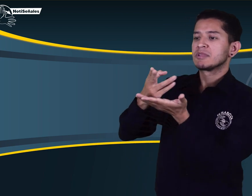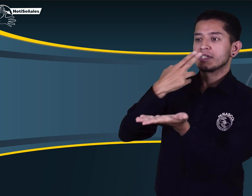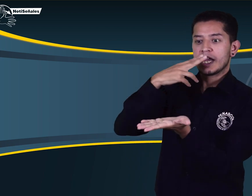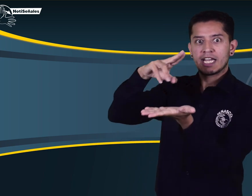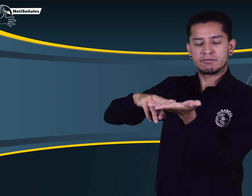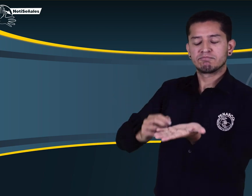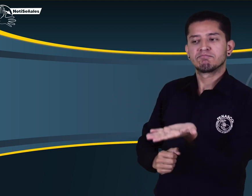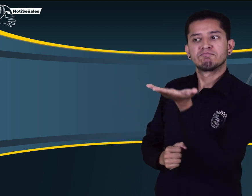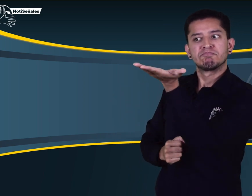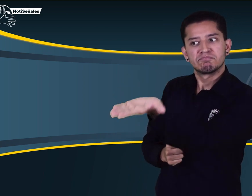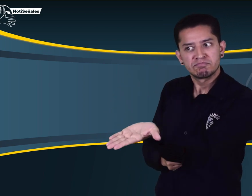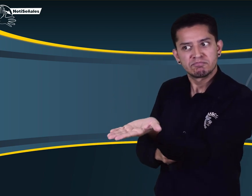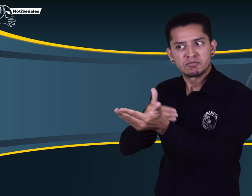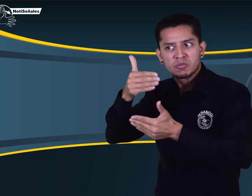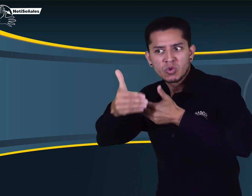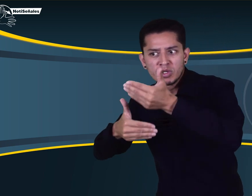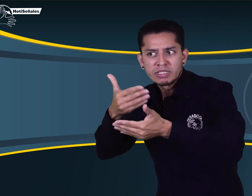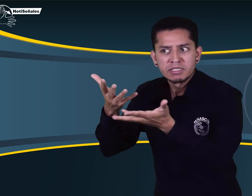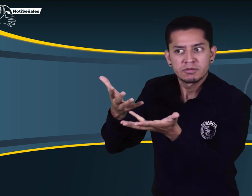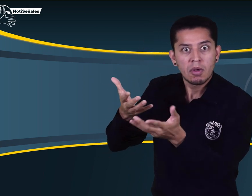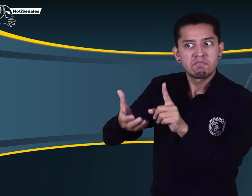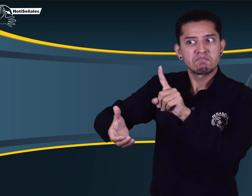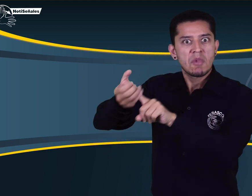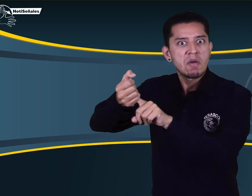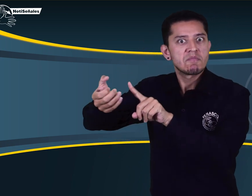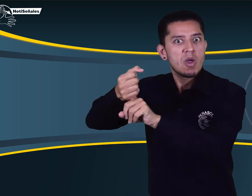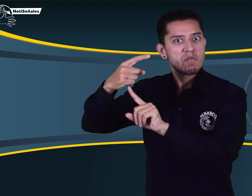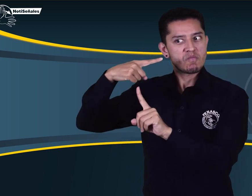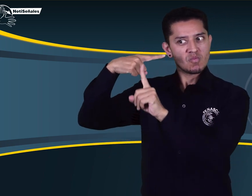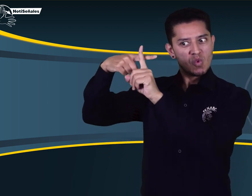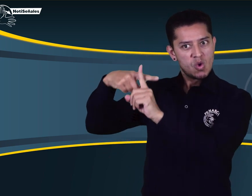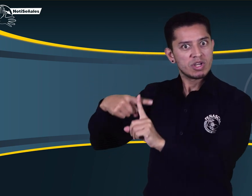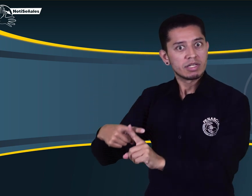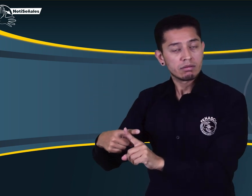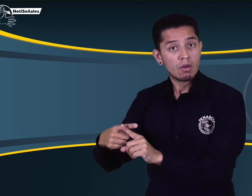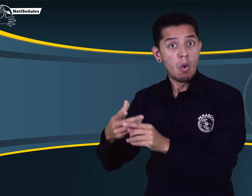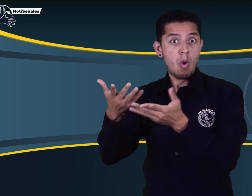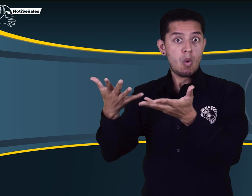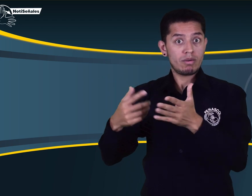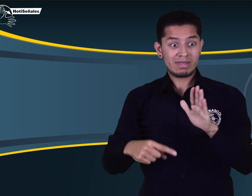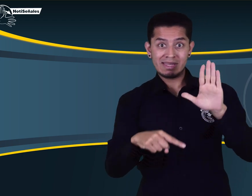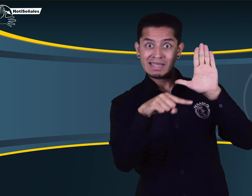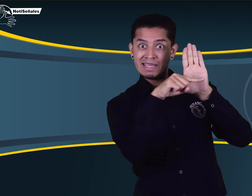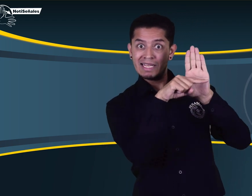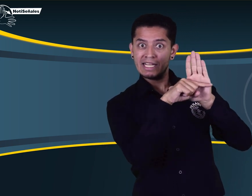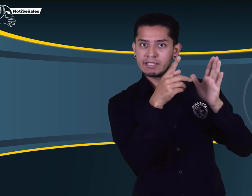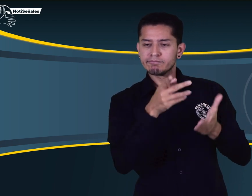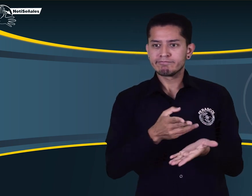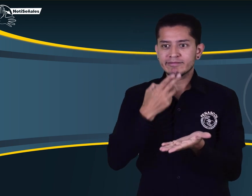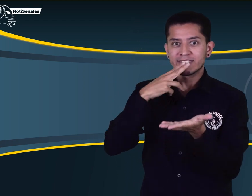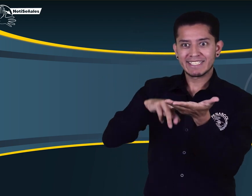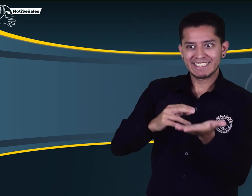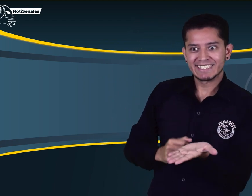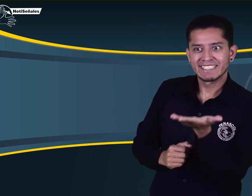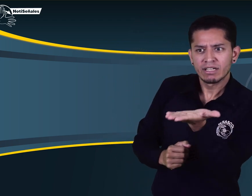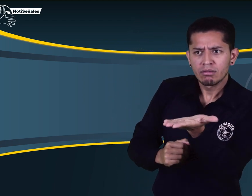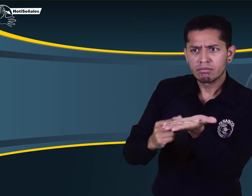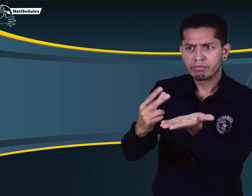después de enviar una carta, el proceso ha llegado a finalizarse de manera positiva o, por el contrario, ha sido